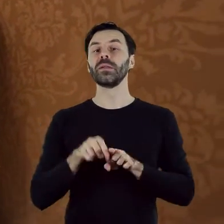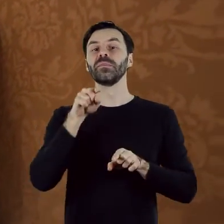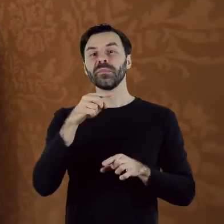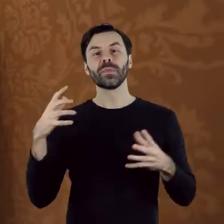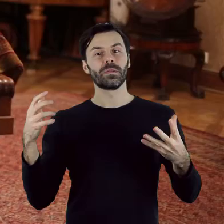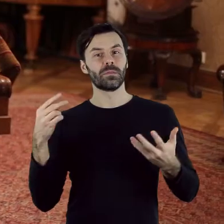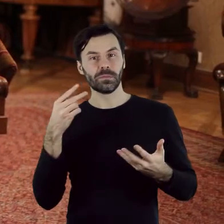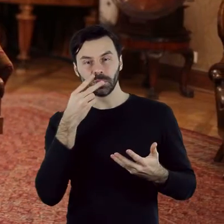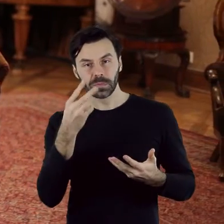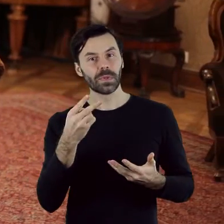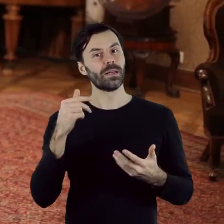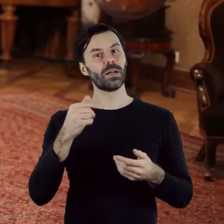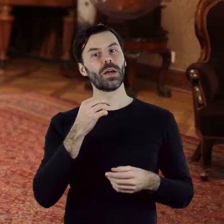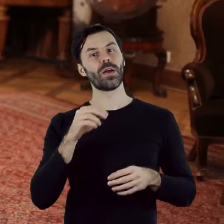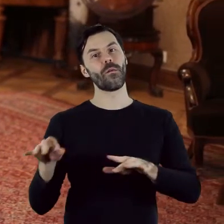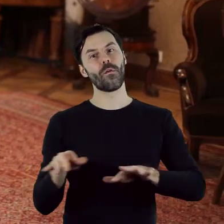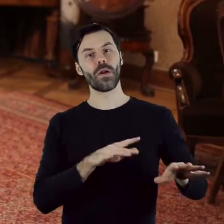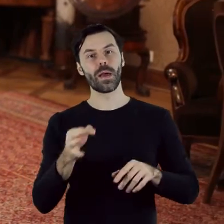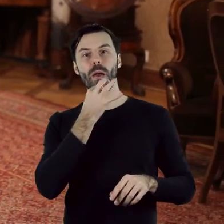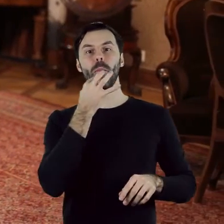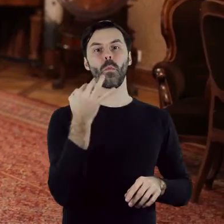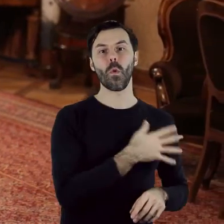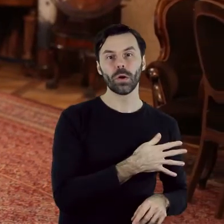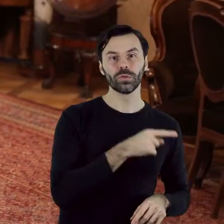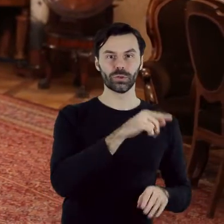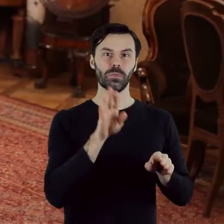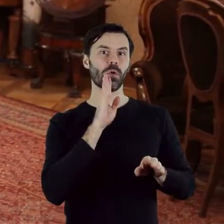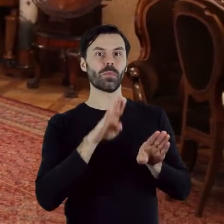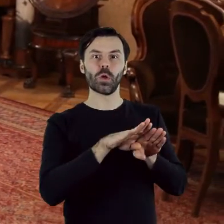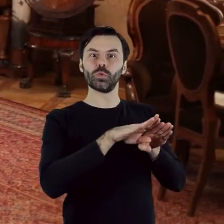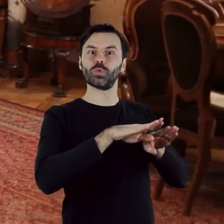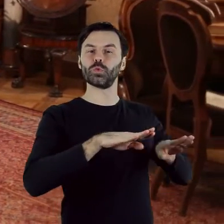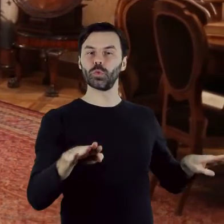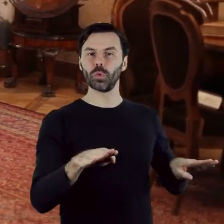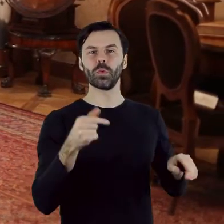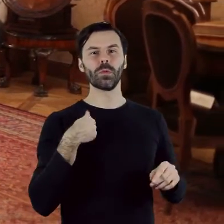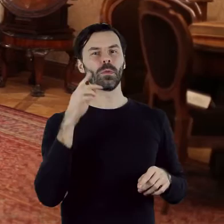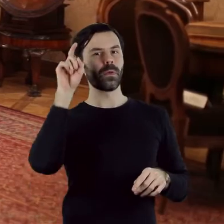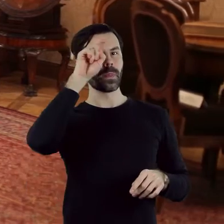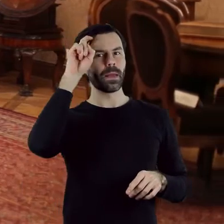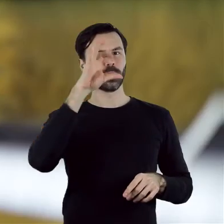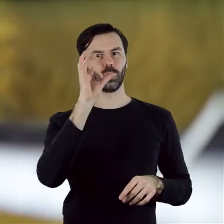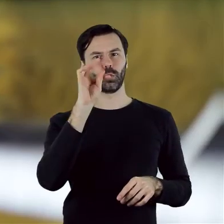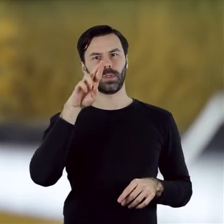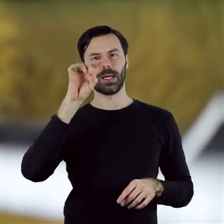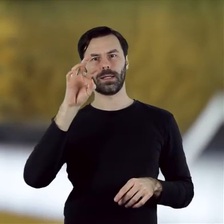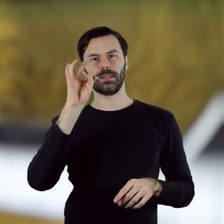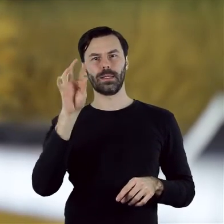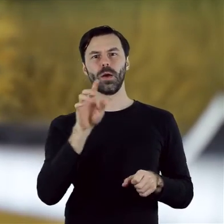także dwa fortepiany. Młodszy, w typie stołowym, pochodzi z działającej w Stuttgarcie wytwórni Richarda Lippa i Syna.